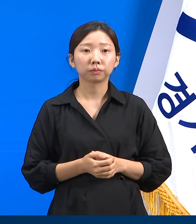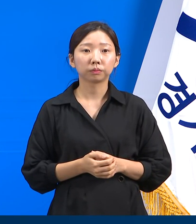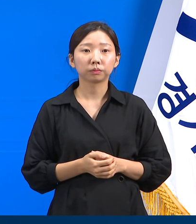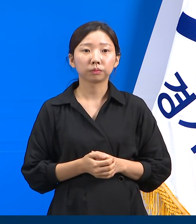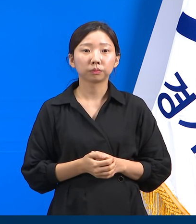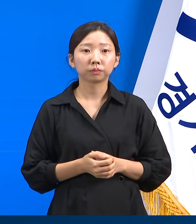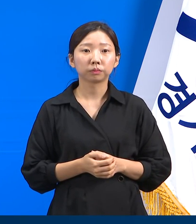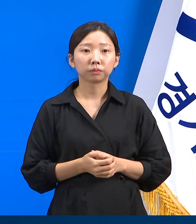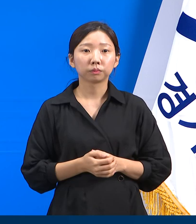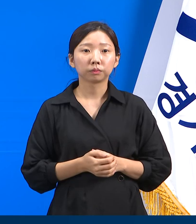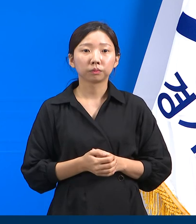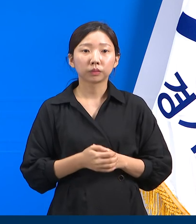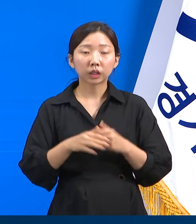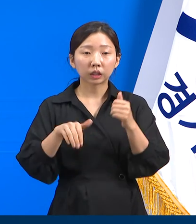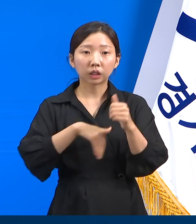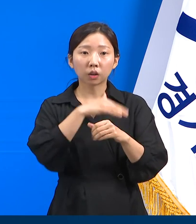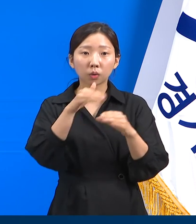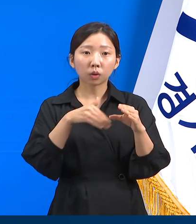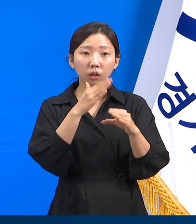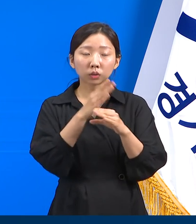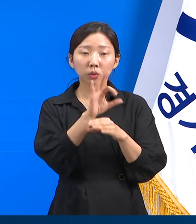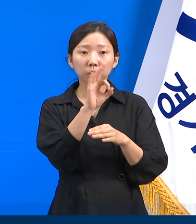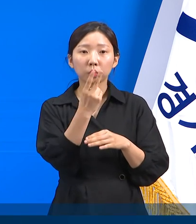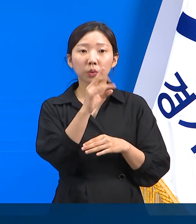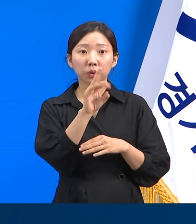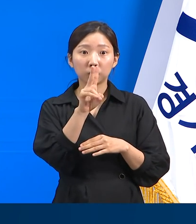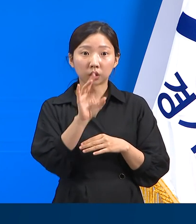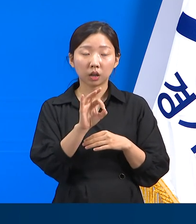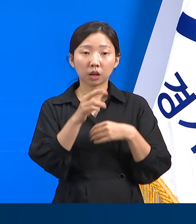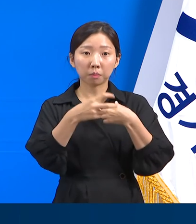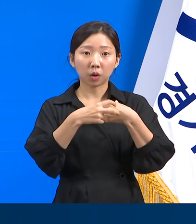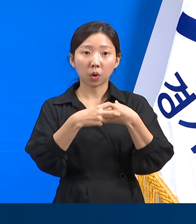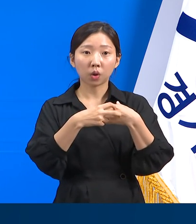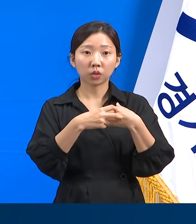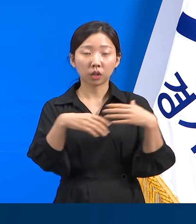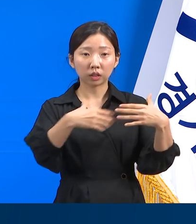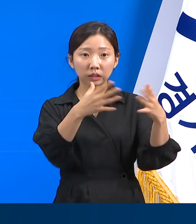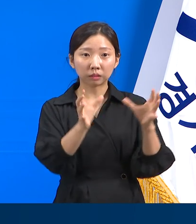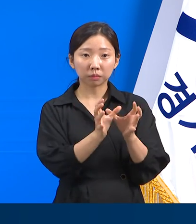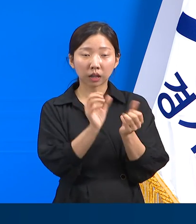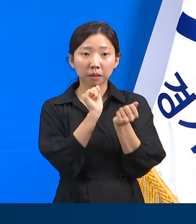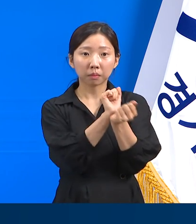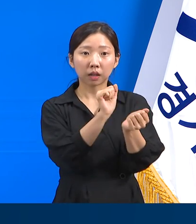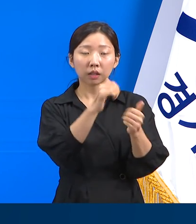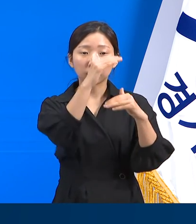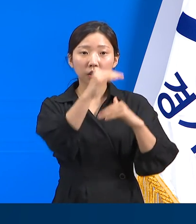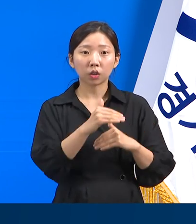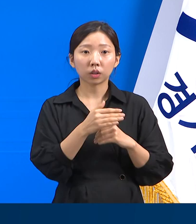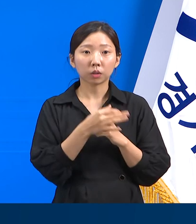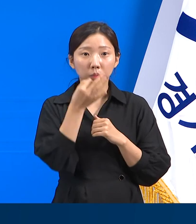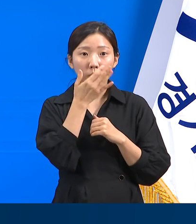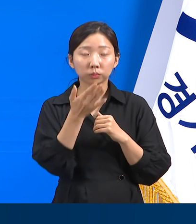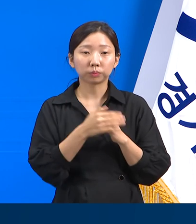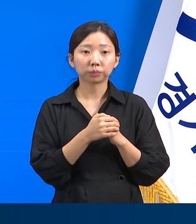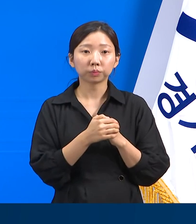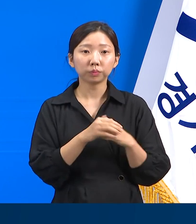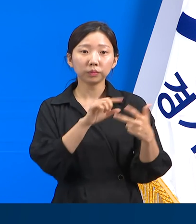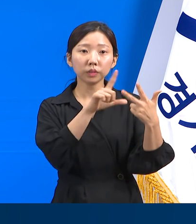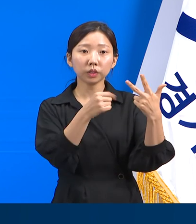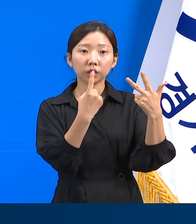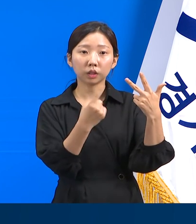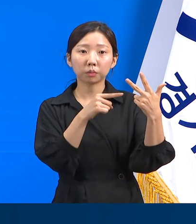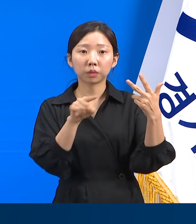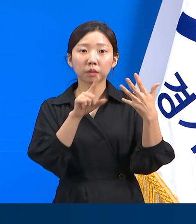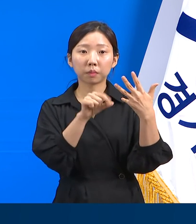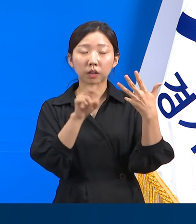집단사례 중 도내 요양원 및 요양병원 집단 발생 사례에 대해서 말씀드리겠습니다. 7월 1일부터 8월